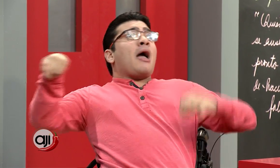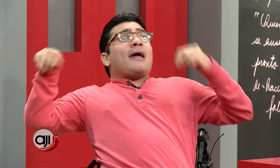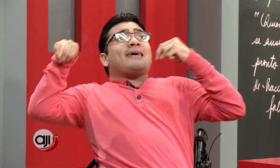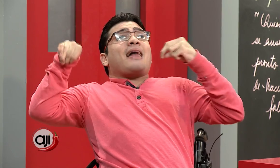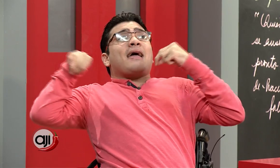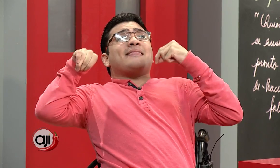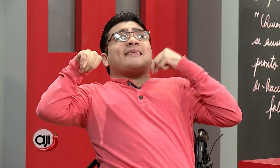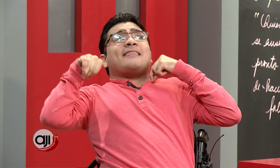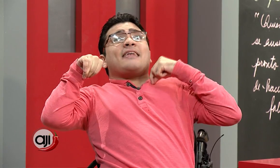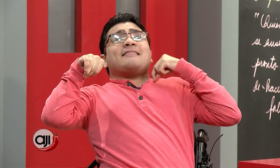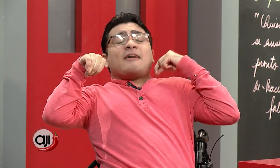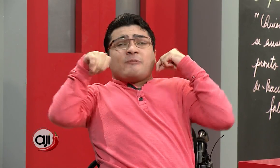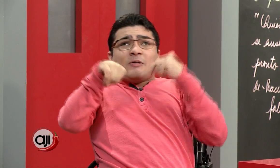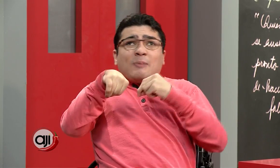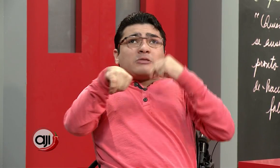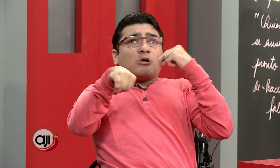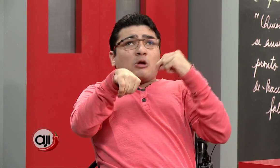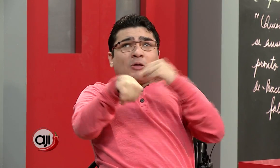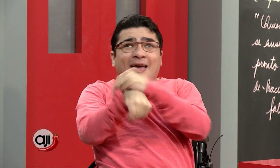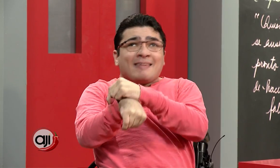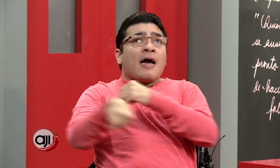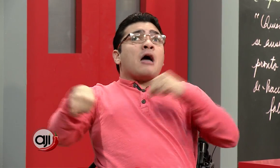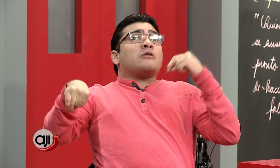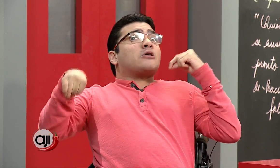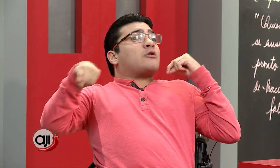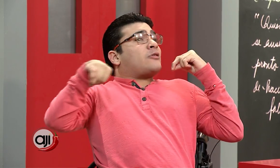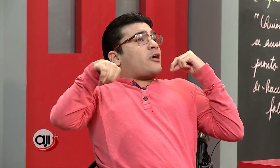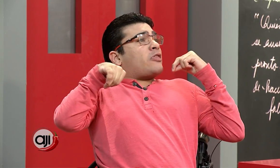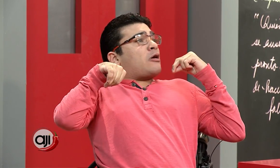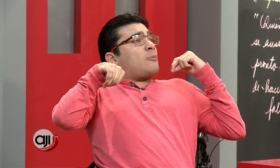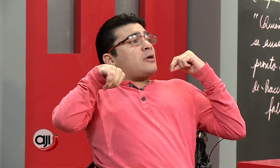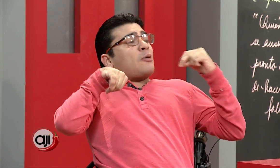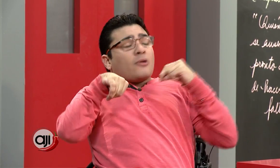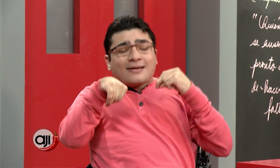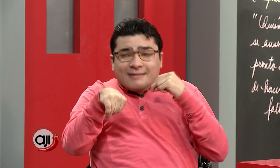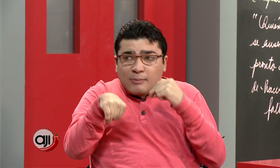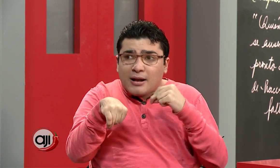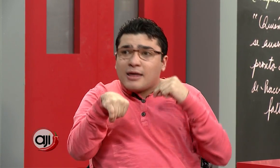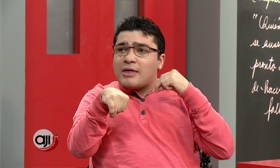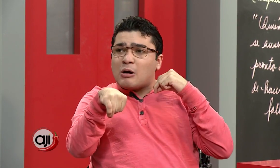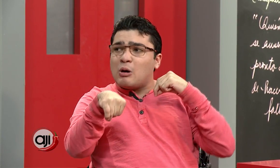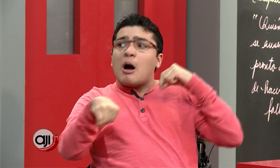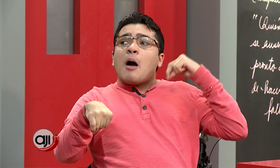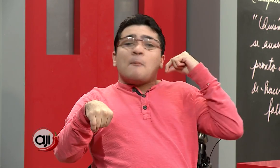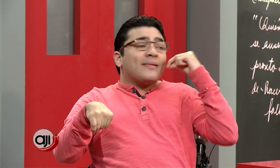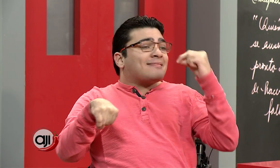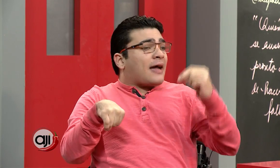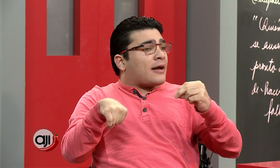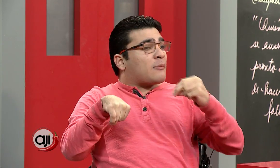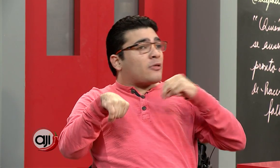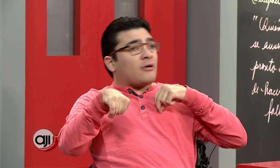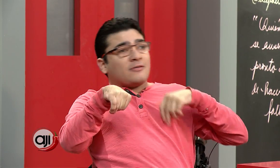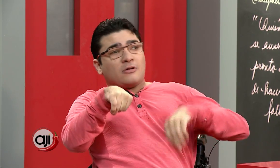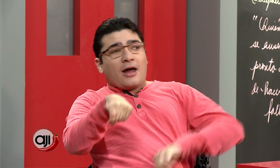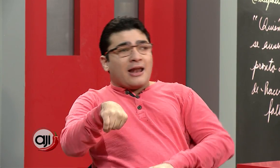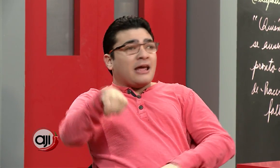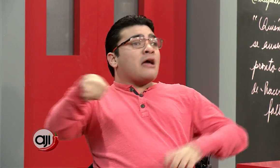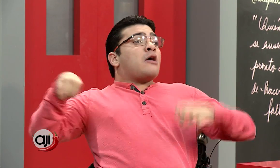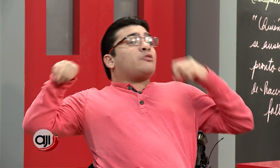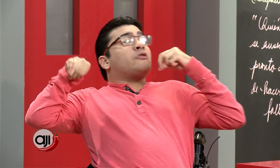Y la gente tiene ese feedback todos los días de conectarse conmigo porque siempre les dejo mensajes motivacionales, tú